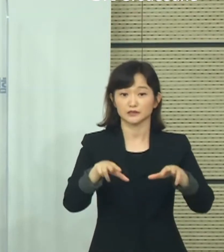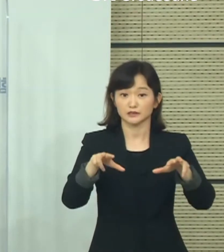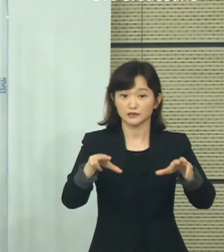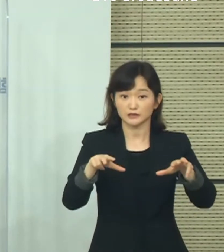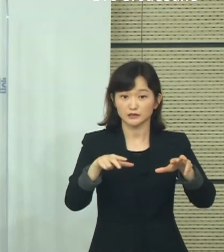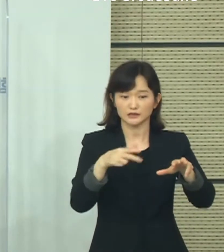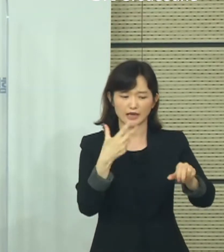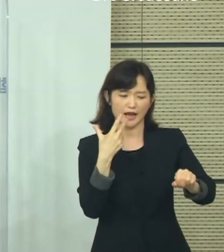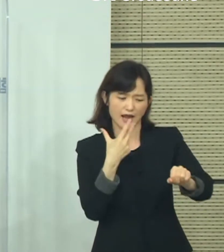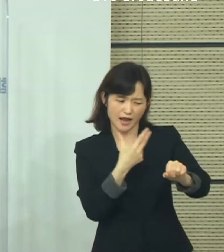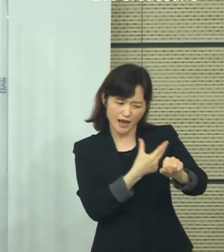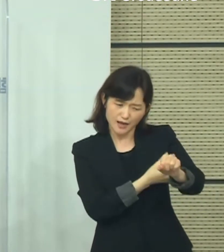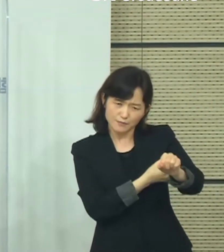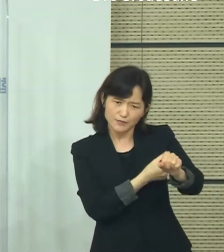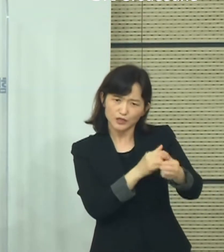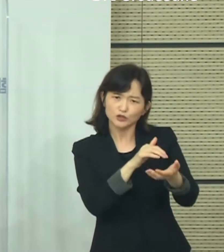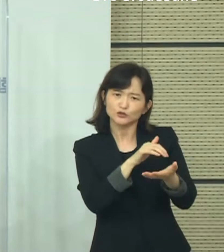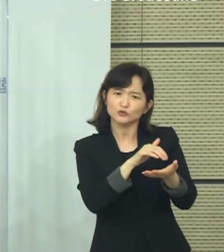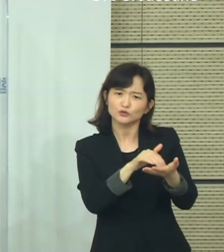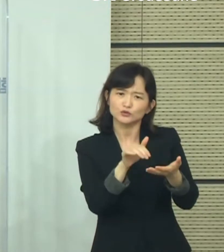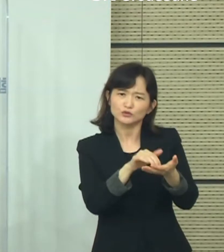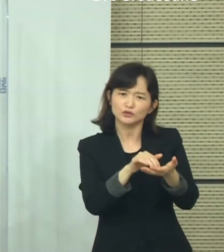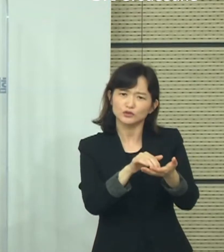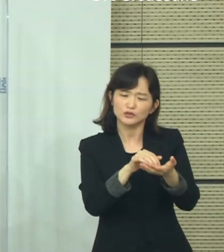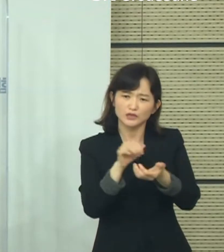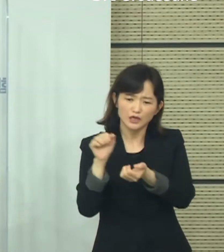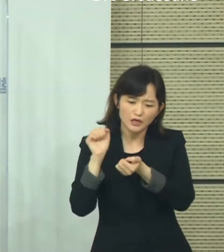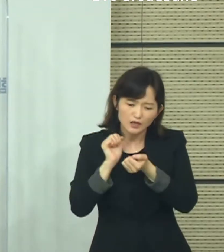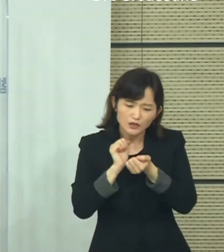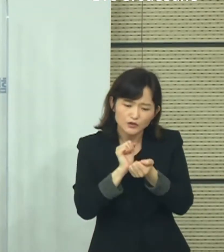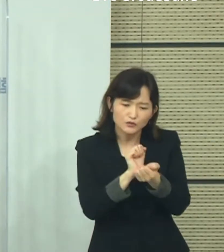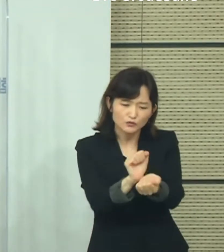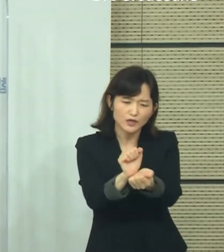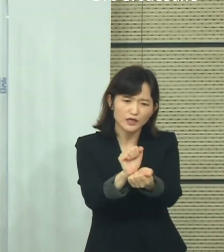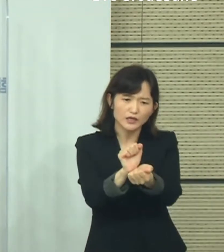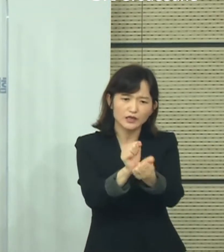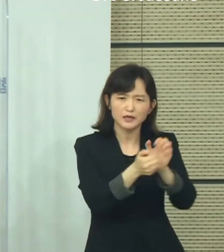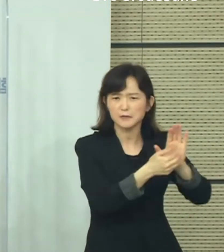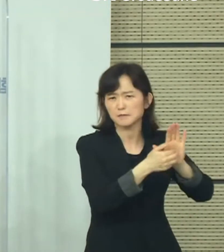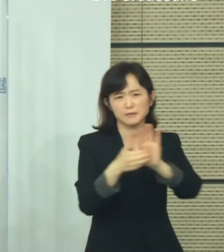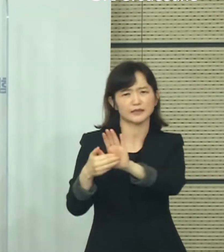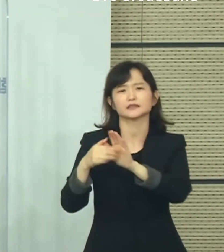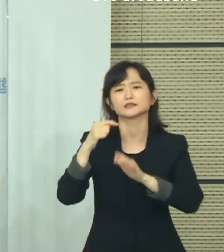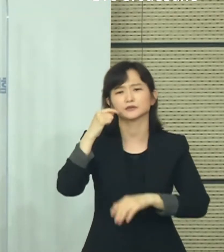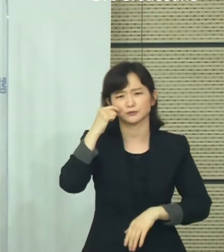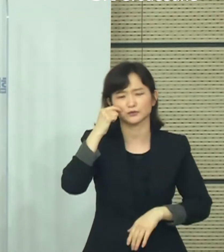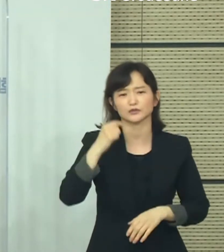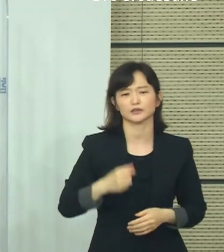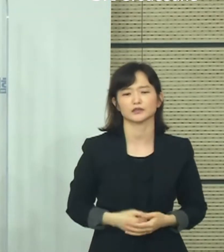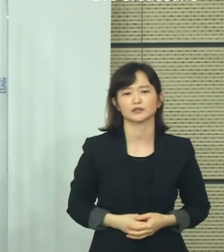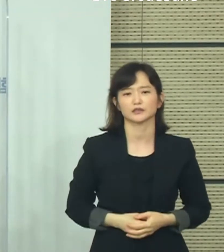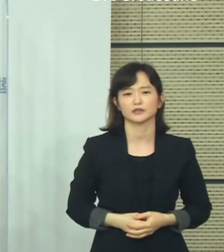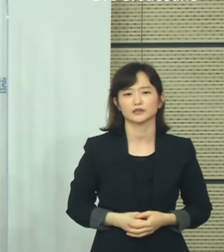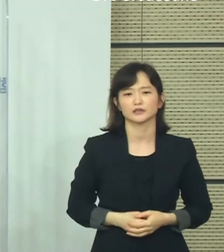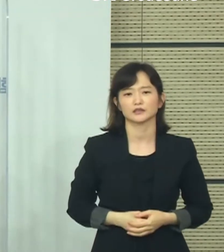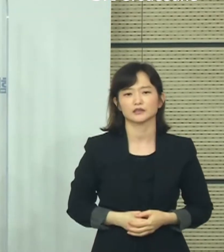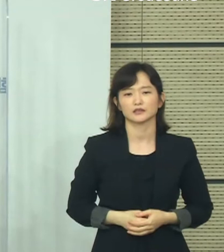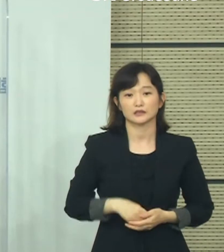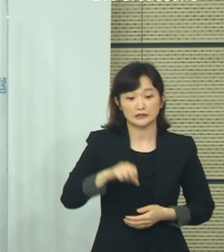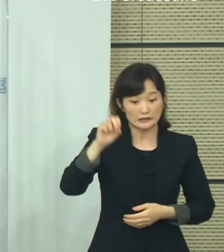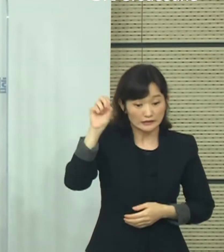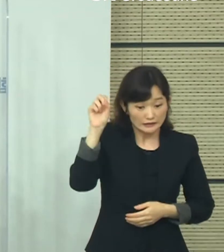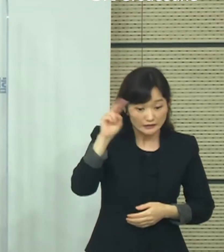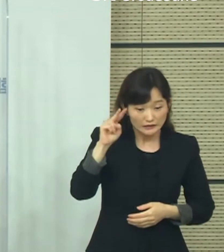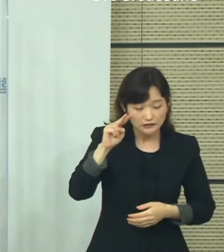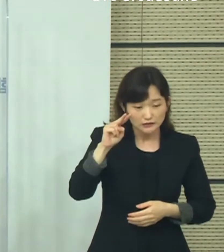예방접종의 규모가 유행을 자연스럽게 줄일 정도로 충분하지는 않은 상황입니다. 자칫 방심하면